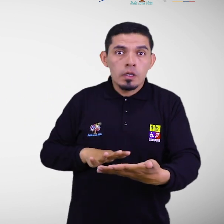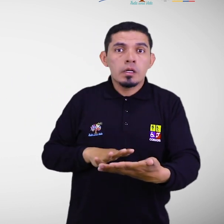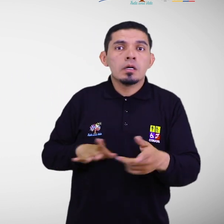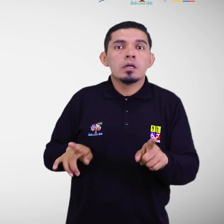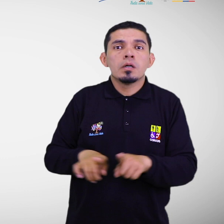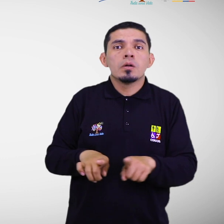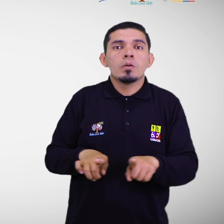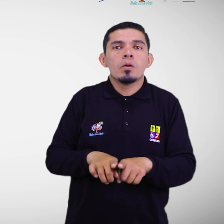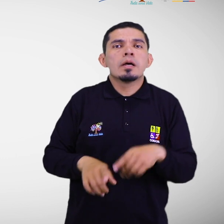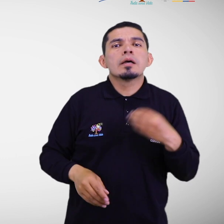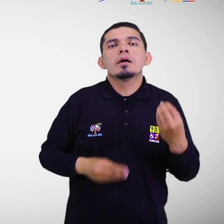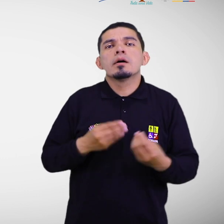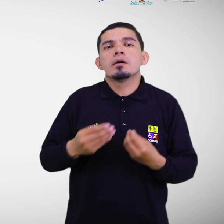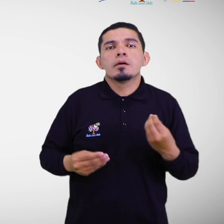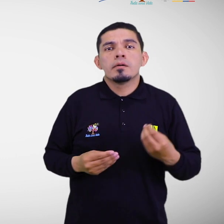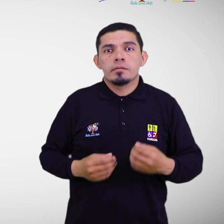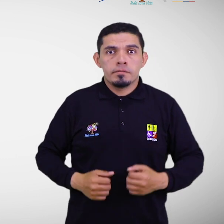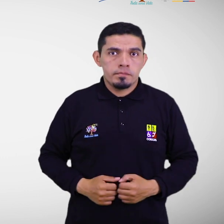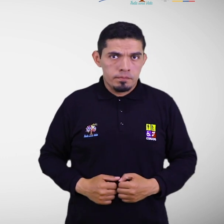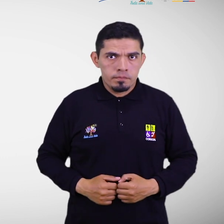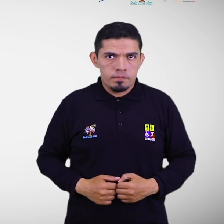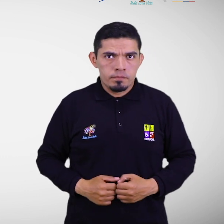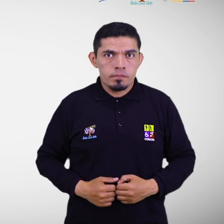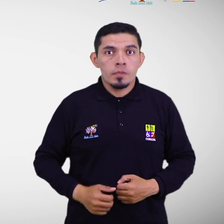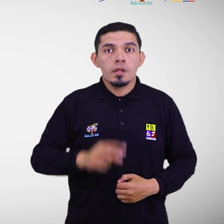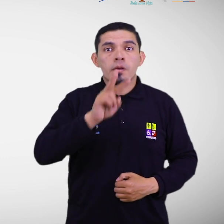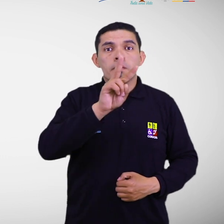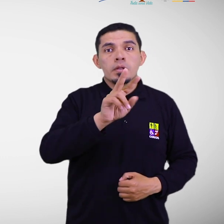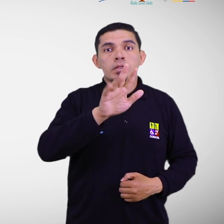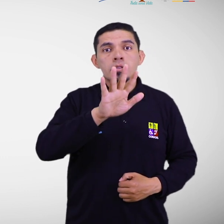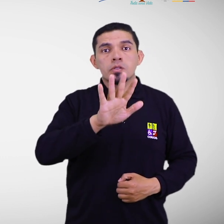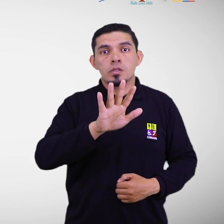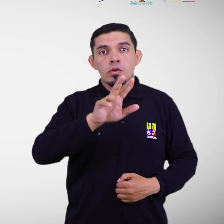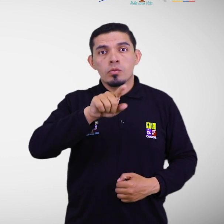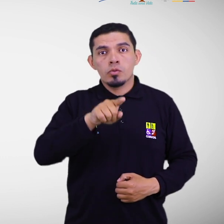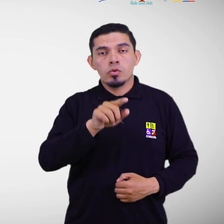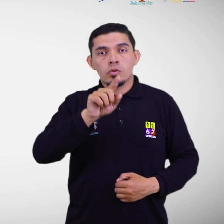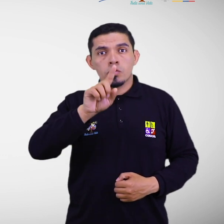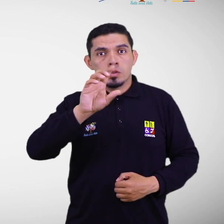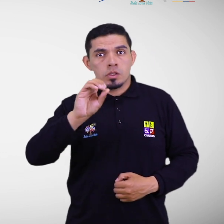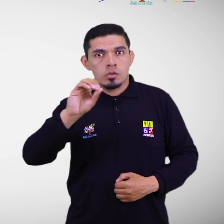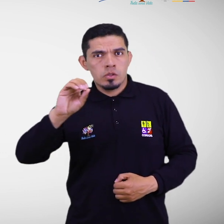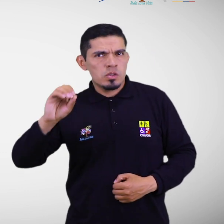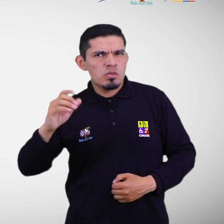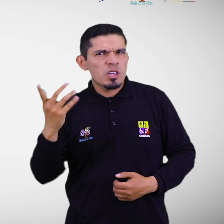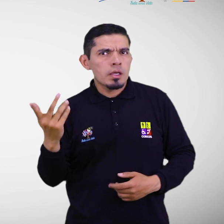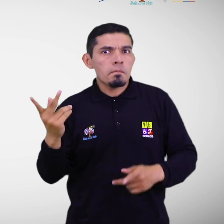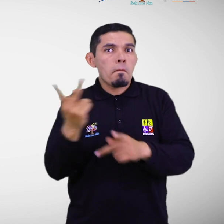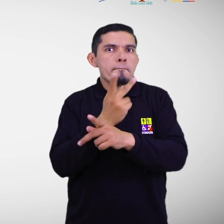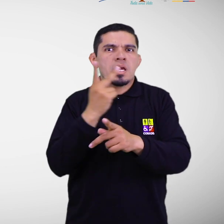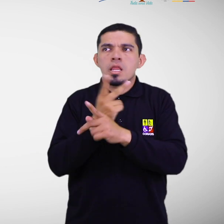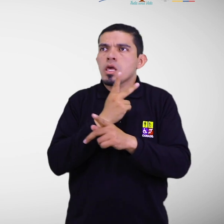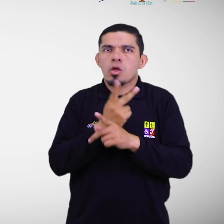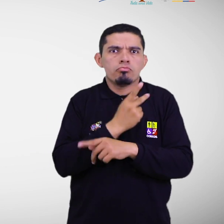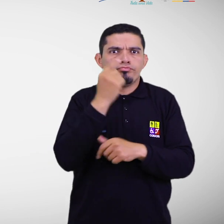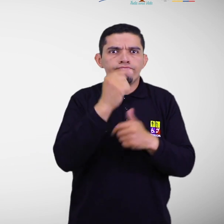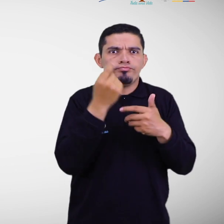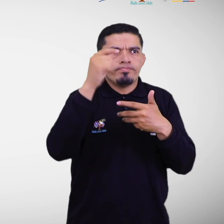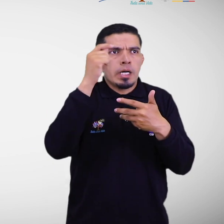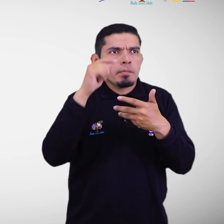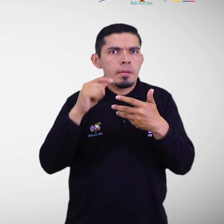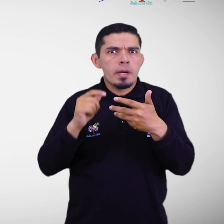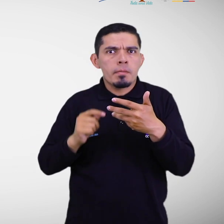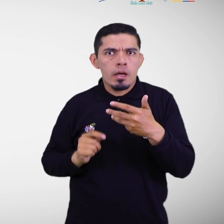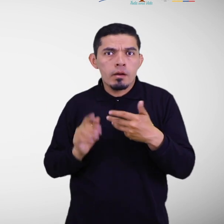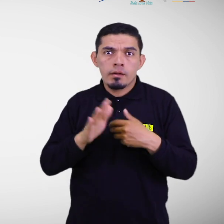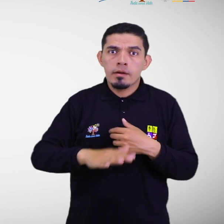a 1. 25.000. Las amenazas recurrentes o con alto potencial de ocurrencia dentro de